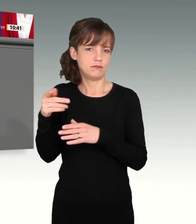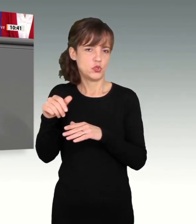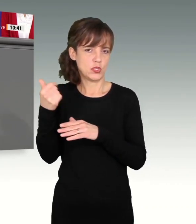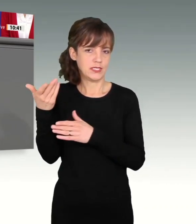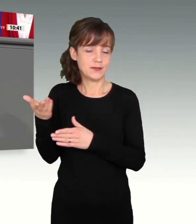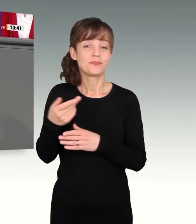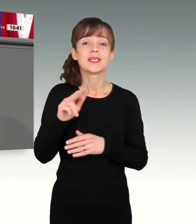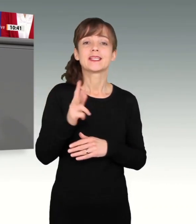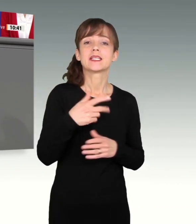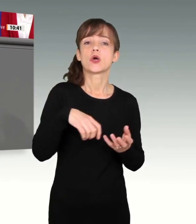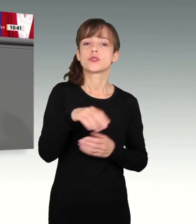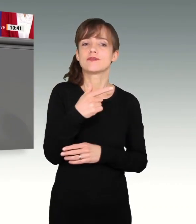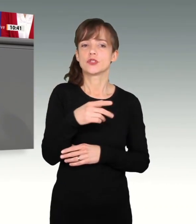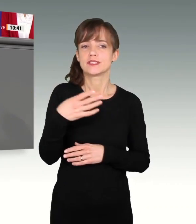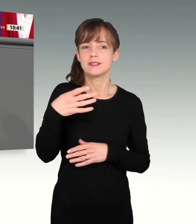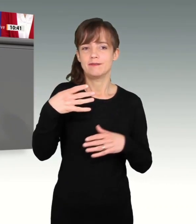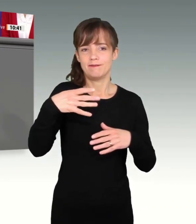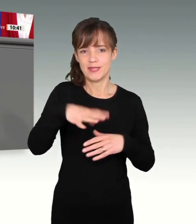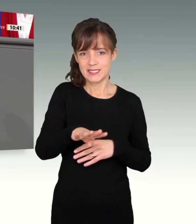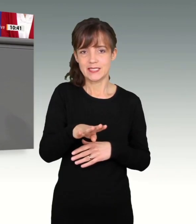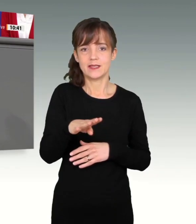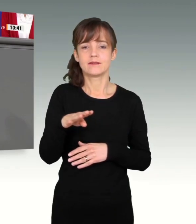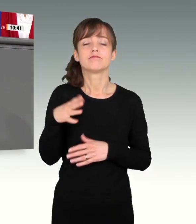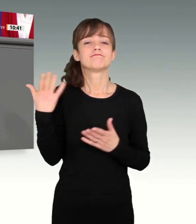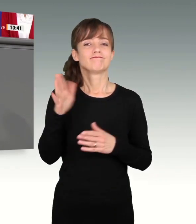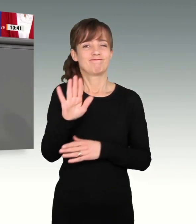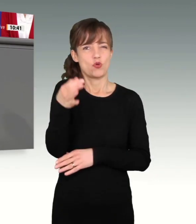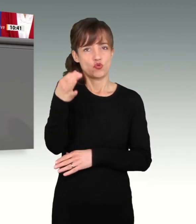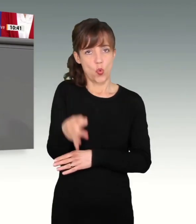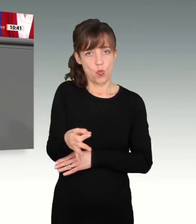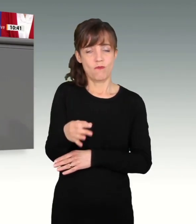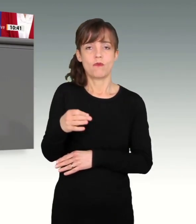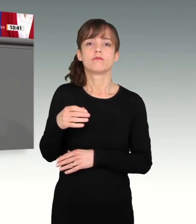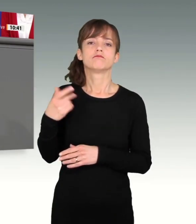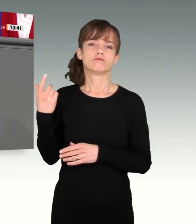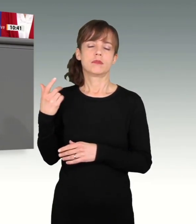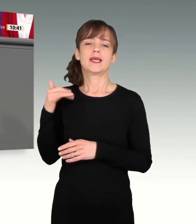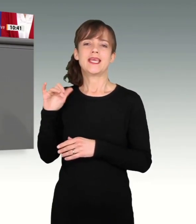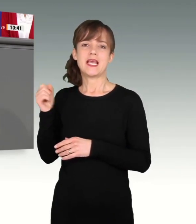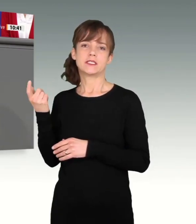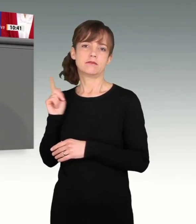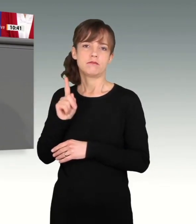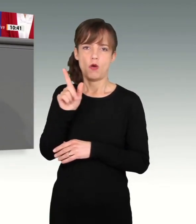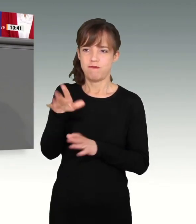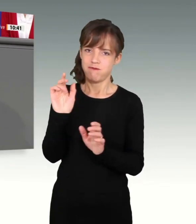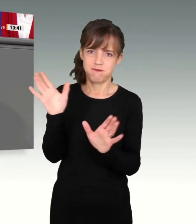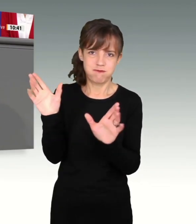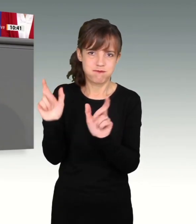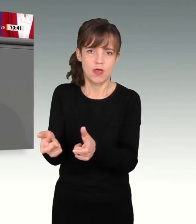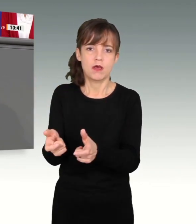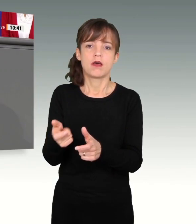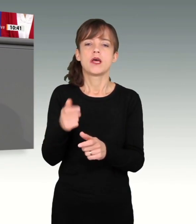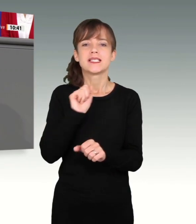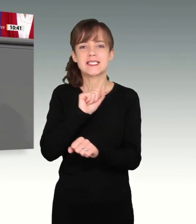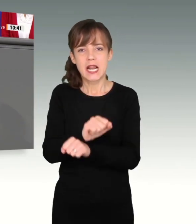wurde sie vom IS in ihrem Dorf gefangen genommen. Sie wurde versklavt. Sie wurde vergewaltigt, weil sie